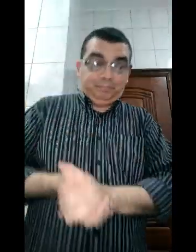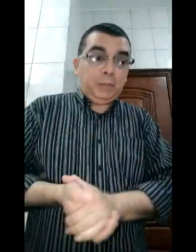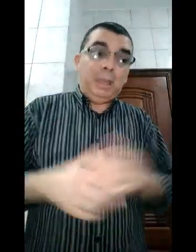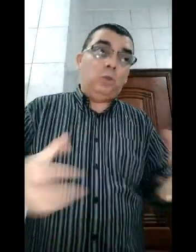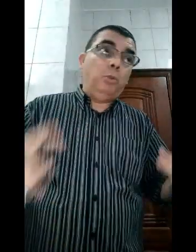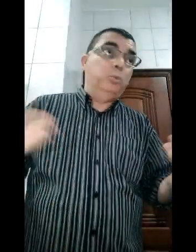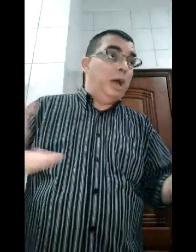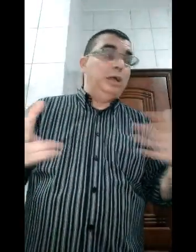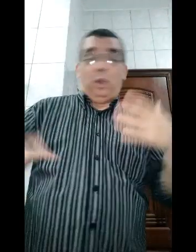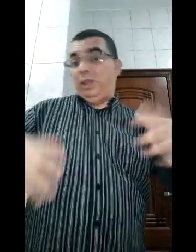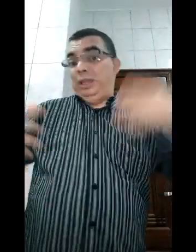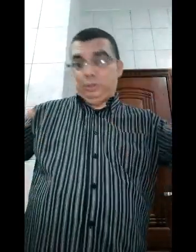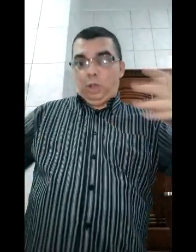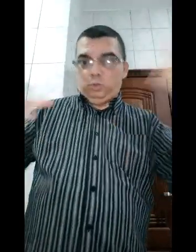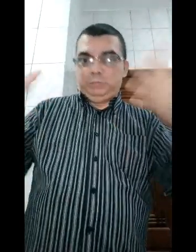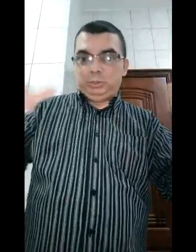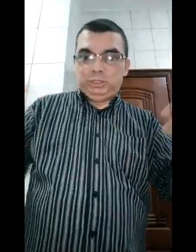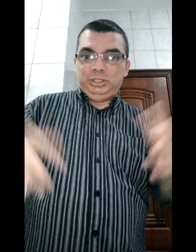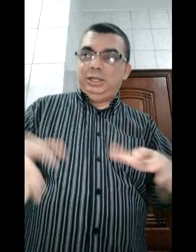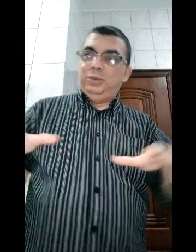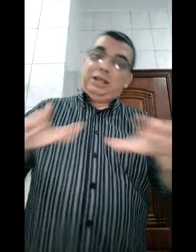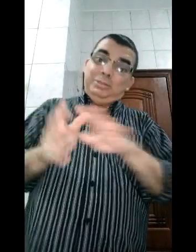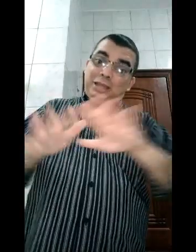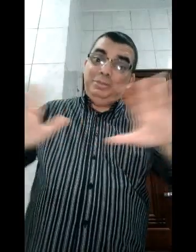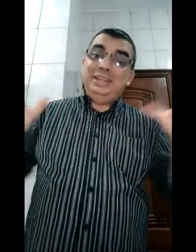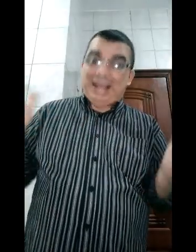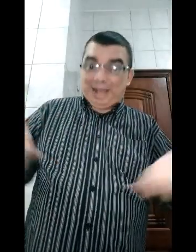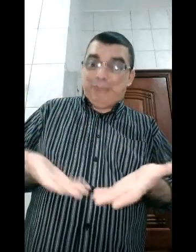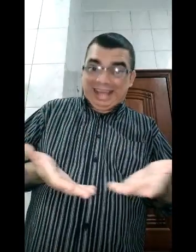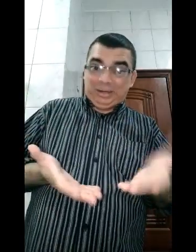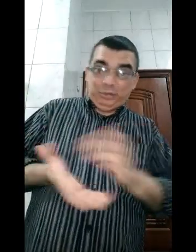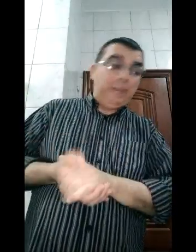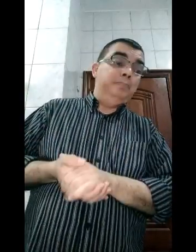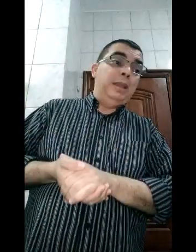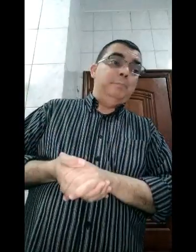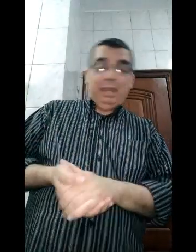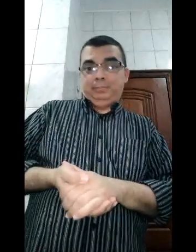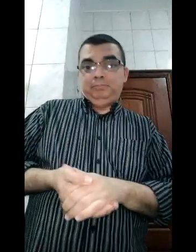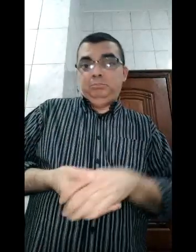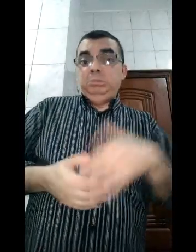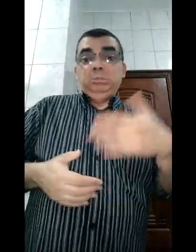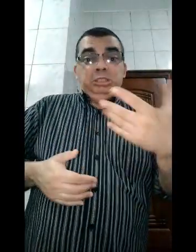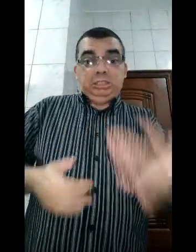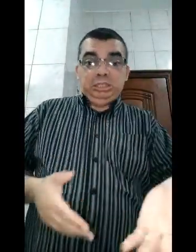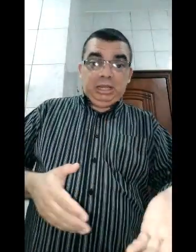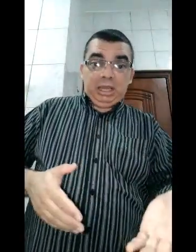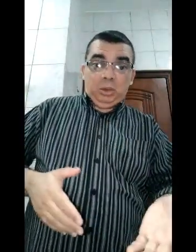Bem, como algumas pessoas dizem, né? O casamento das meninas acabaram, né? Bem, se ele é